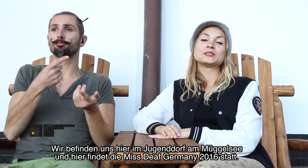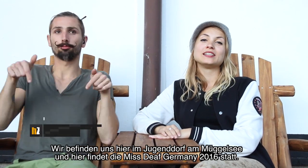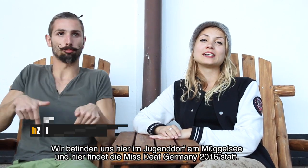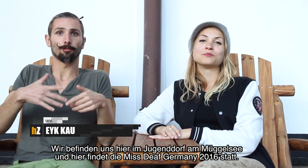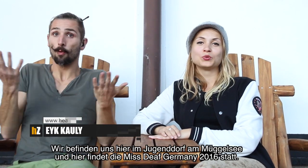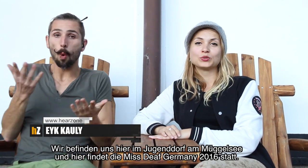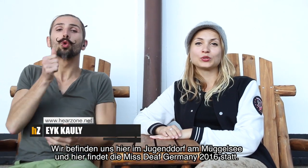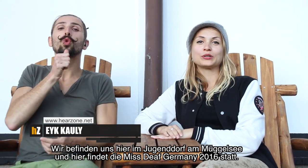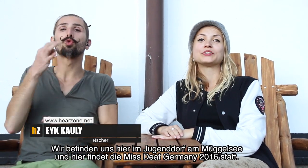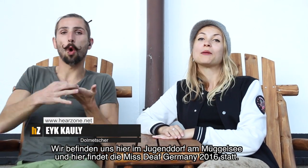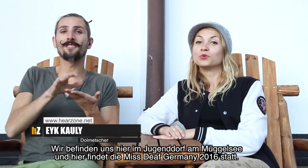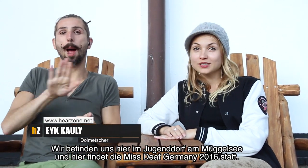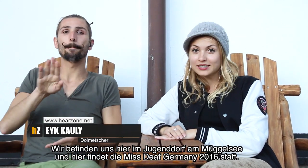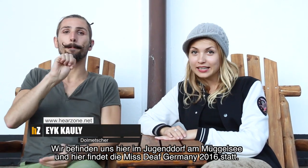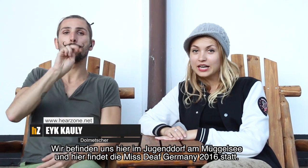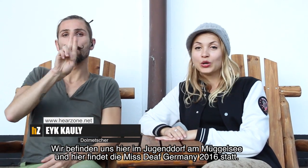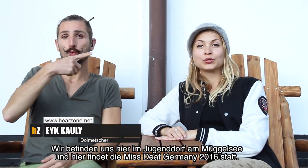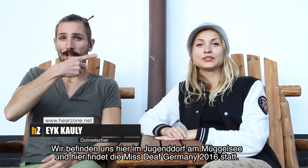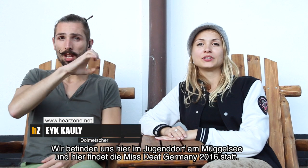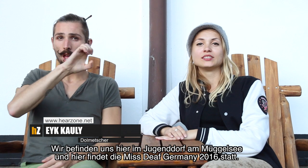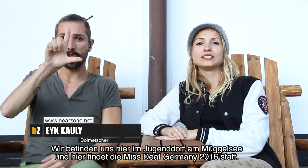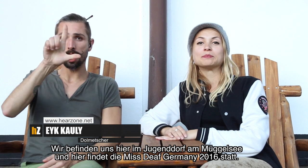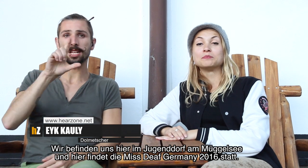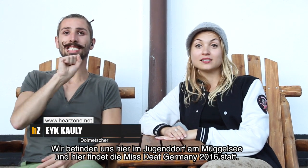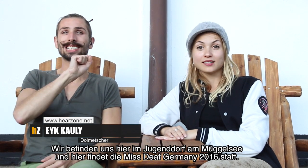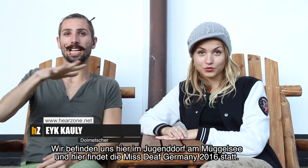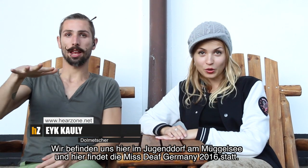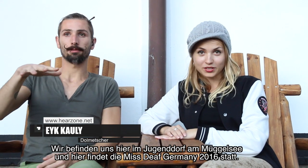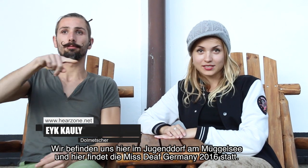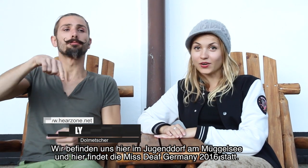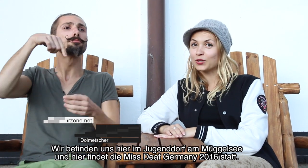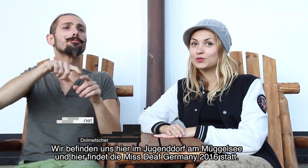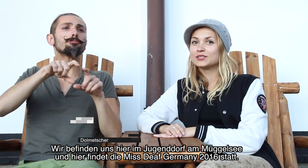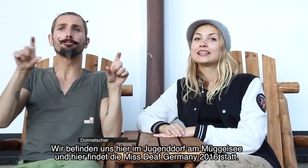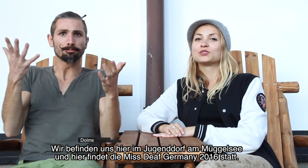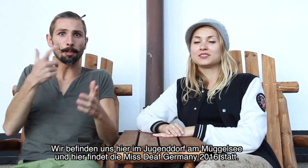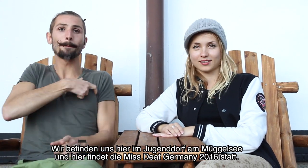hier im Jugenddorf am Müggelsee und hier finden die Miss Death Germany 2016.